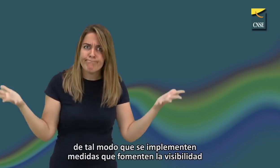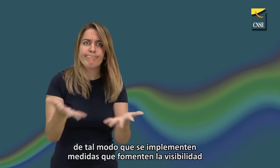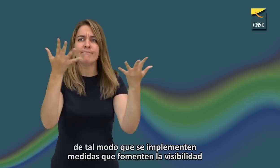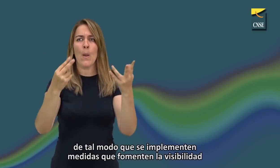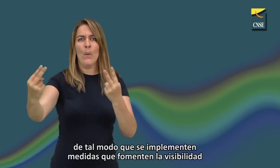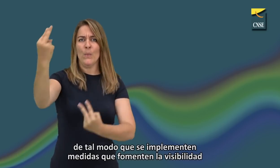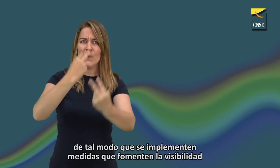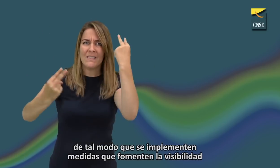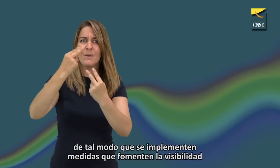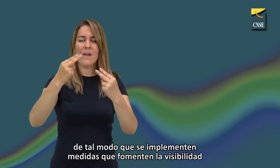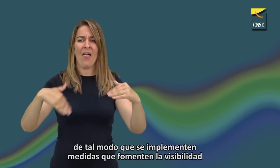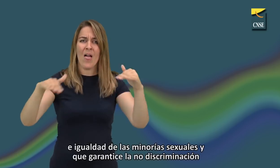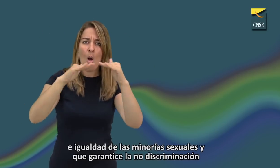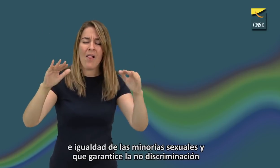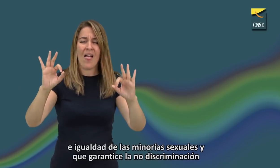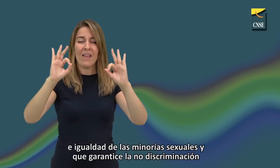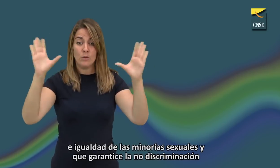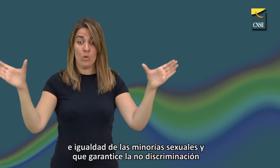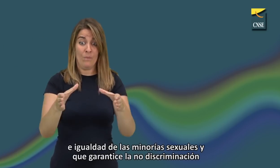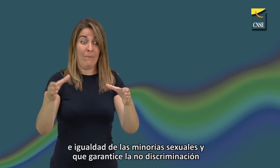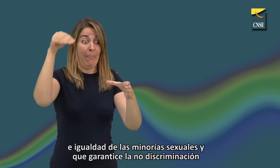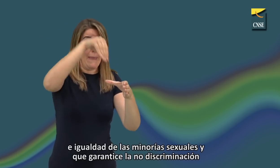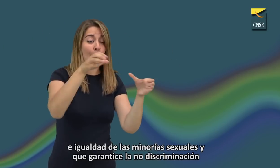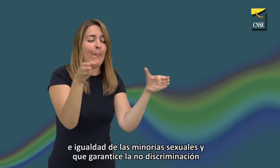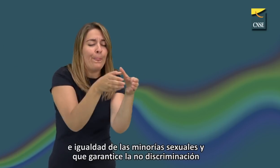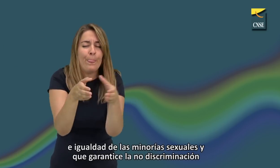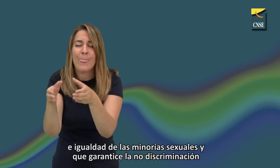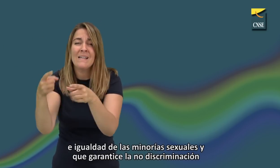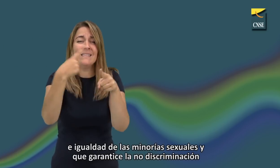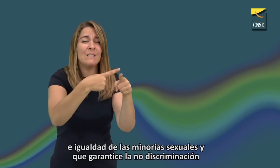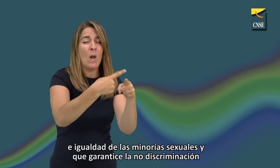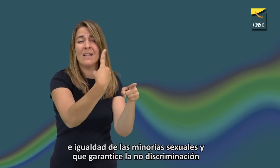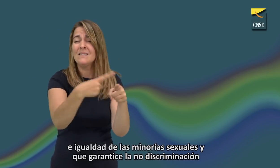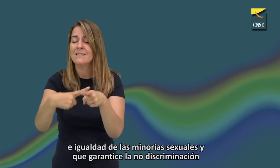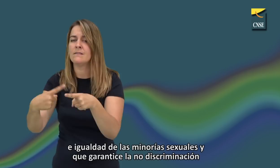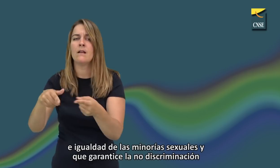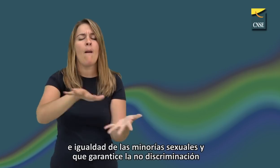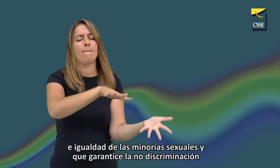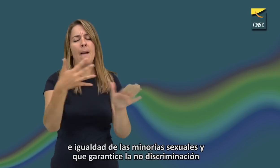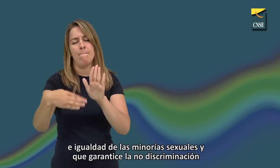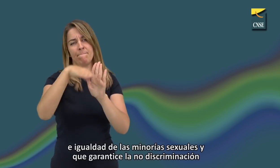visibilidad e igualdad de la minoría sexual y que garanticen la no discriminación.